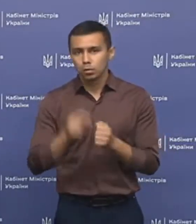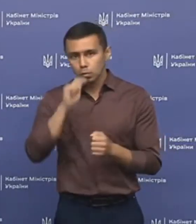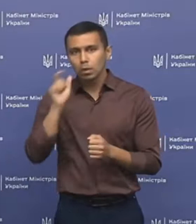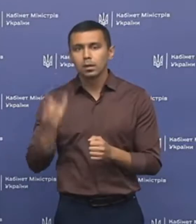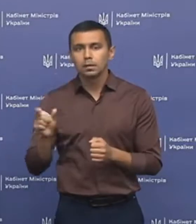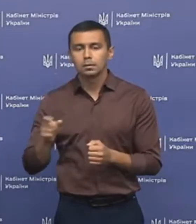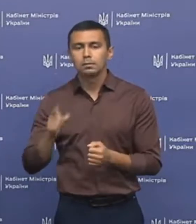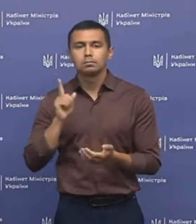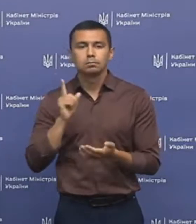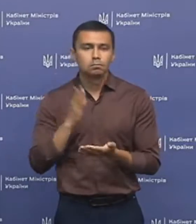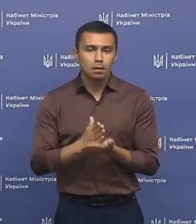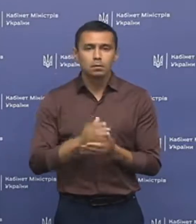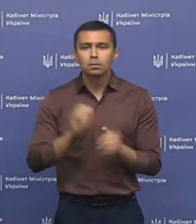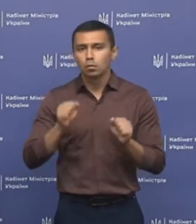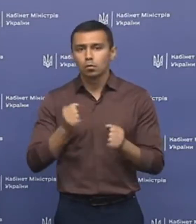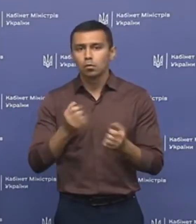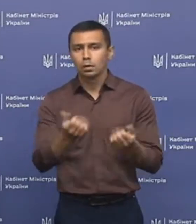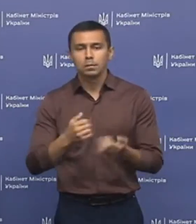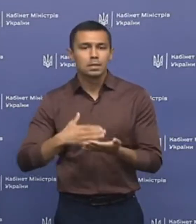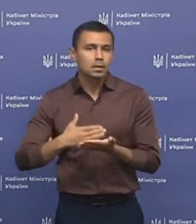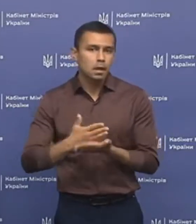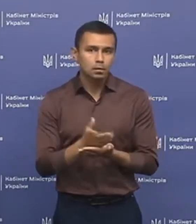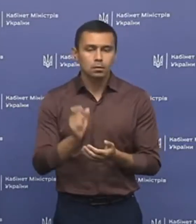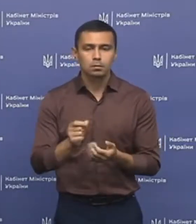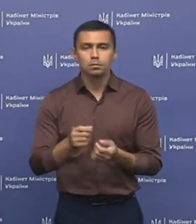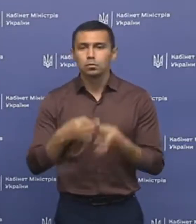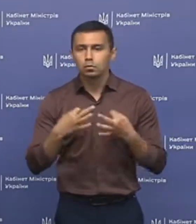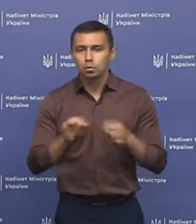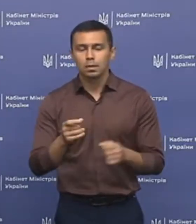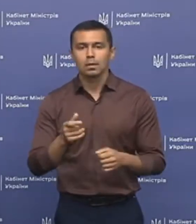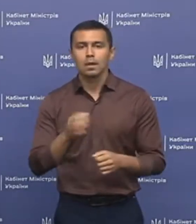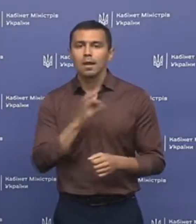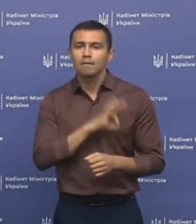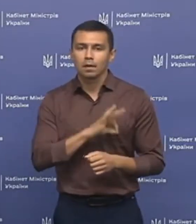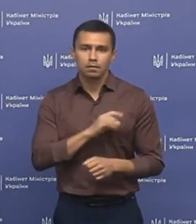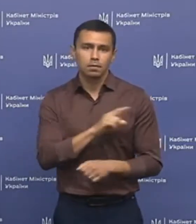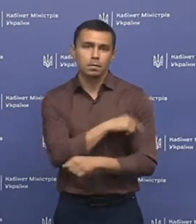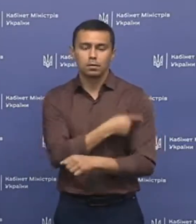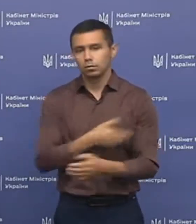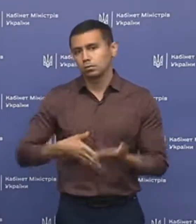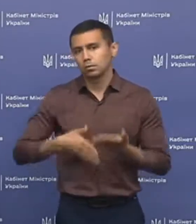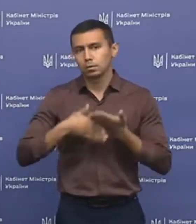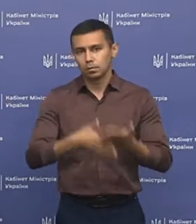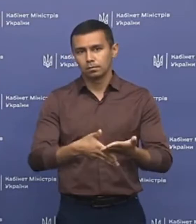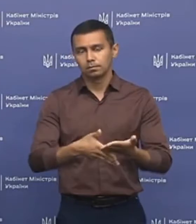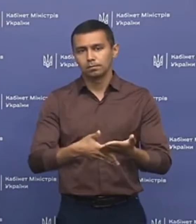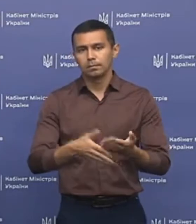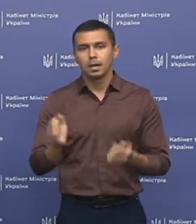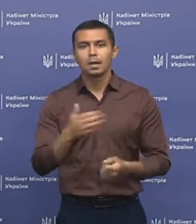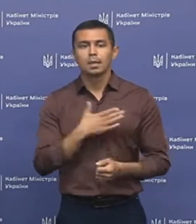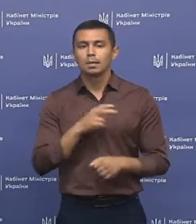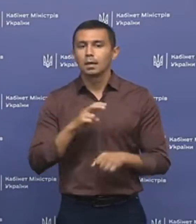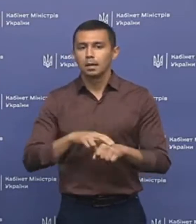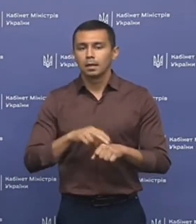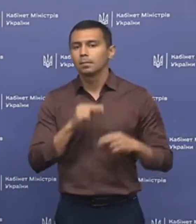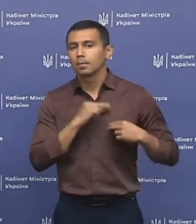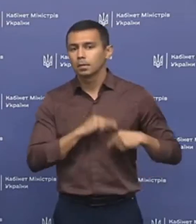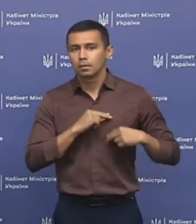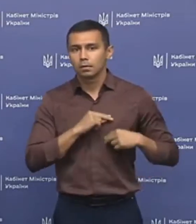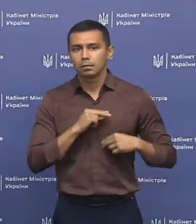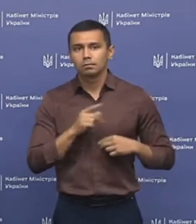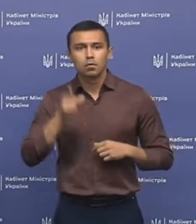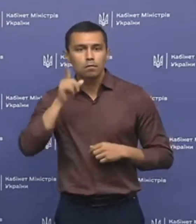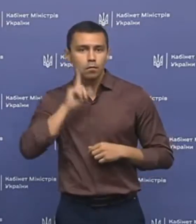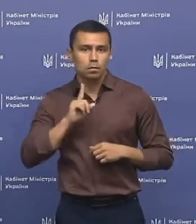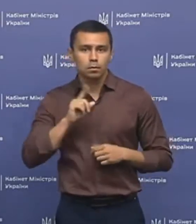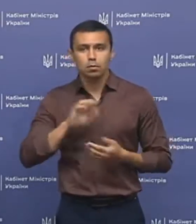українець мав змогу отримати якісну, допустивну і ефективну медичну допомогу. А наші лікарі працювали в